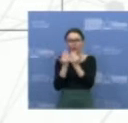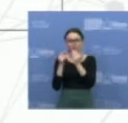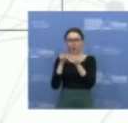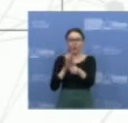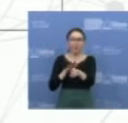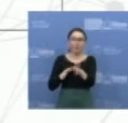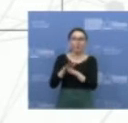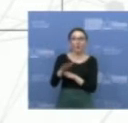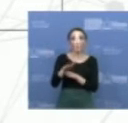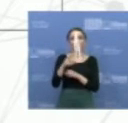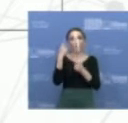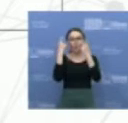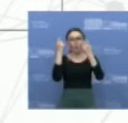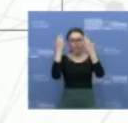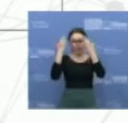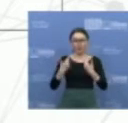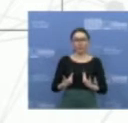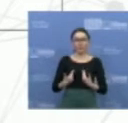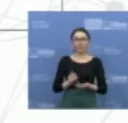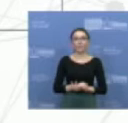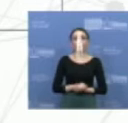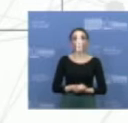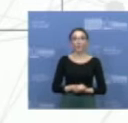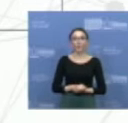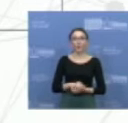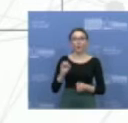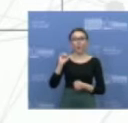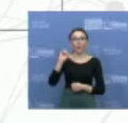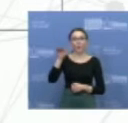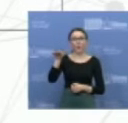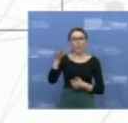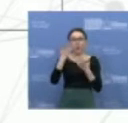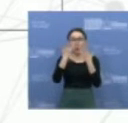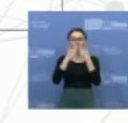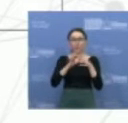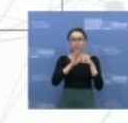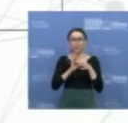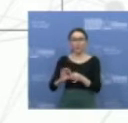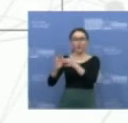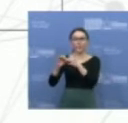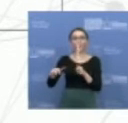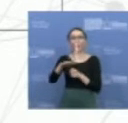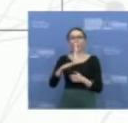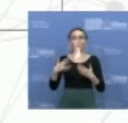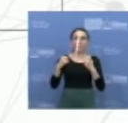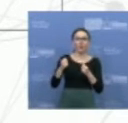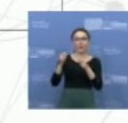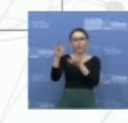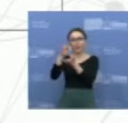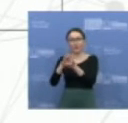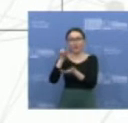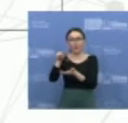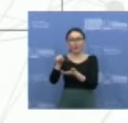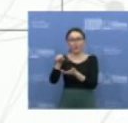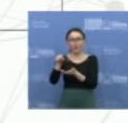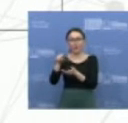vykstant, jūsų duomenis keliaus tiesiai į visuomenės sveikatos centrą ir visuomenės sveikatos